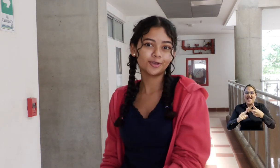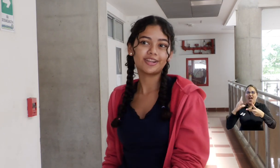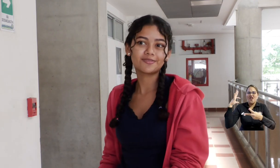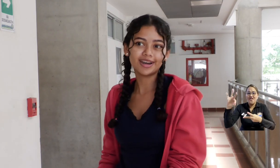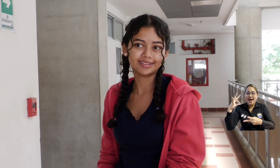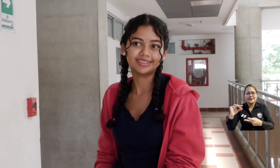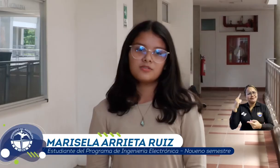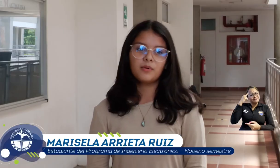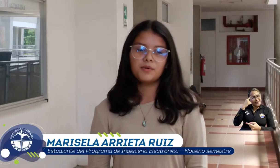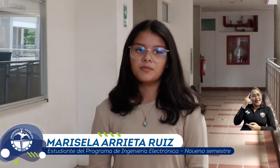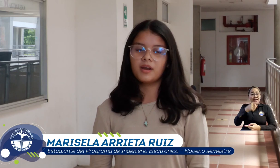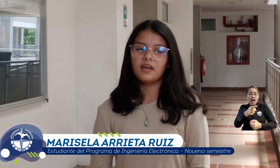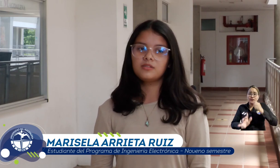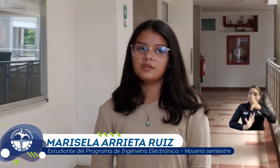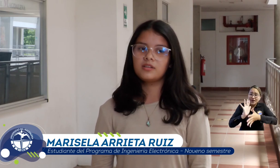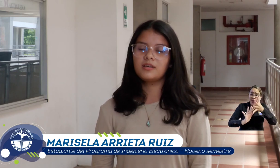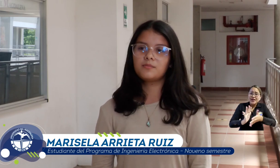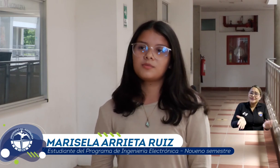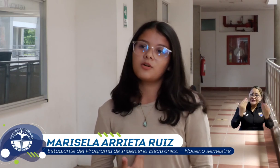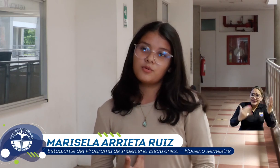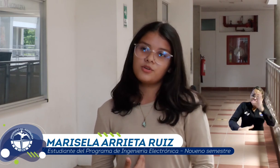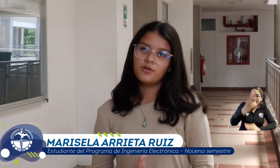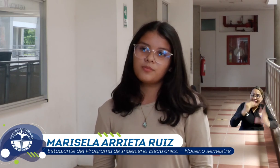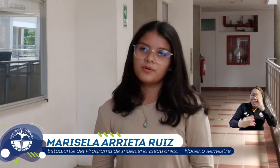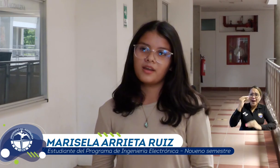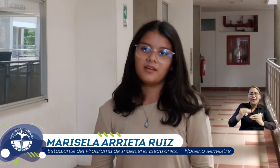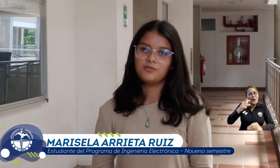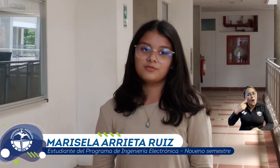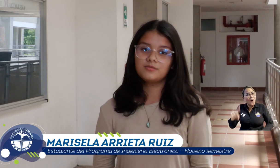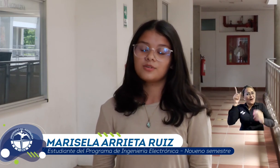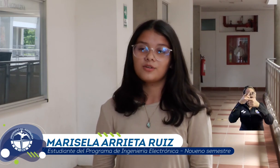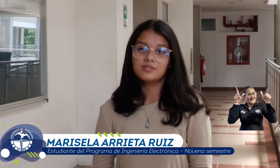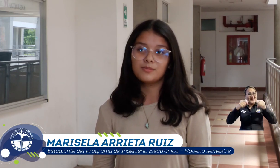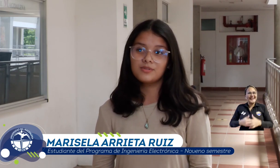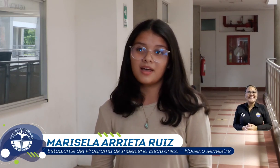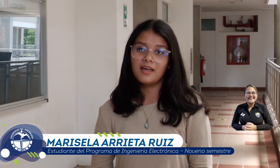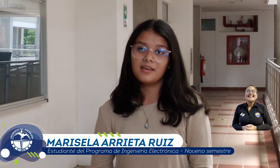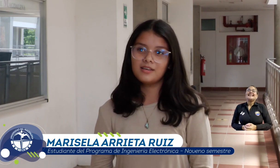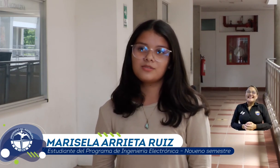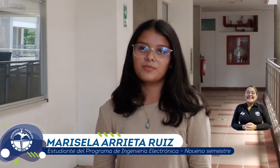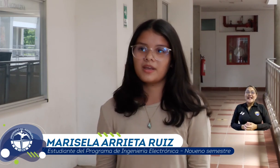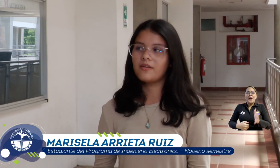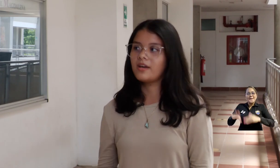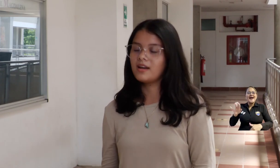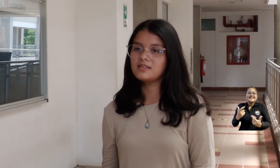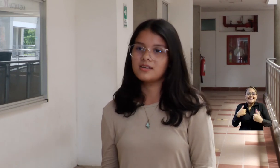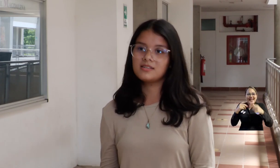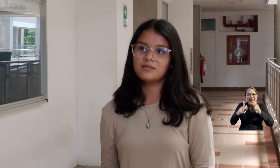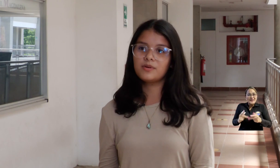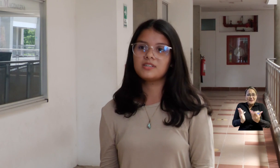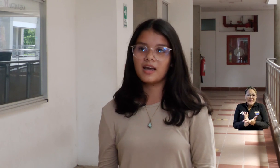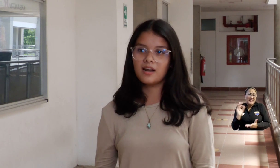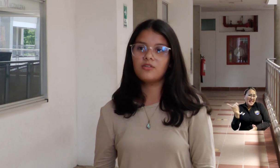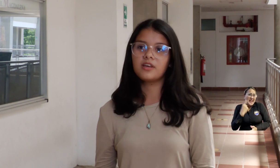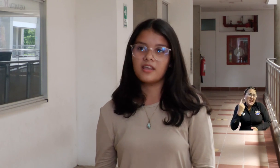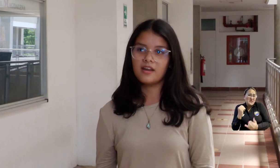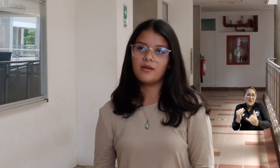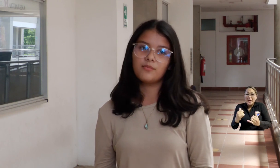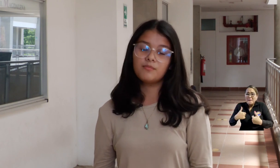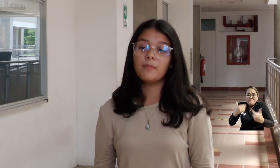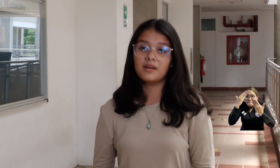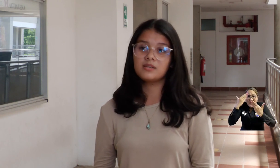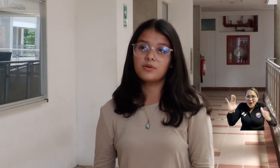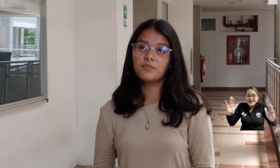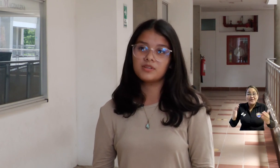siendo otro lenguaje. Súper bueno porque hay estudiantes como yo, porque no conocemos nada de eso y pues que vengan a hacer ese tipo de charlas o